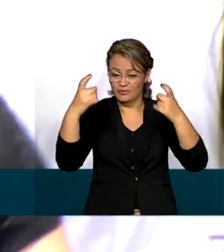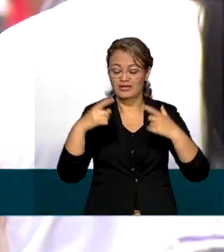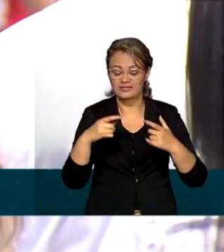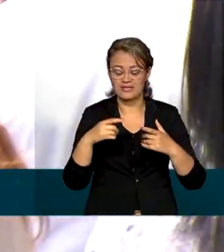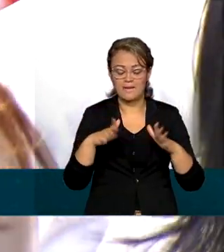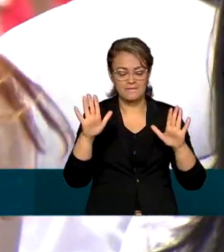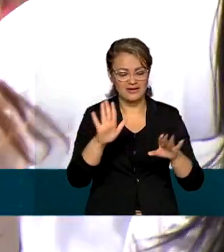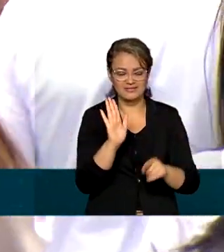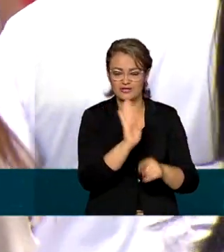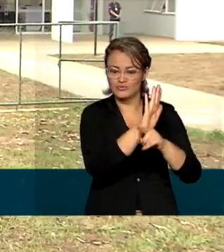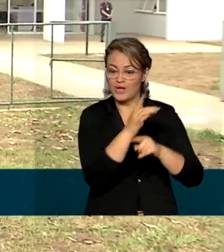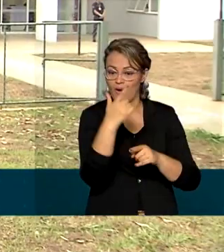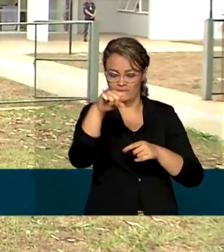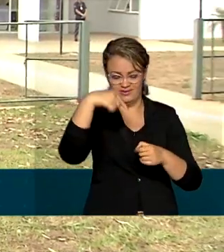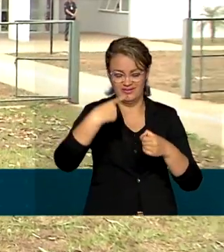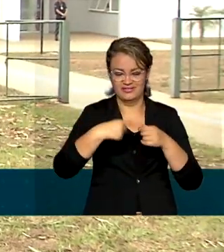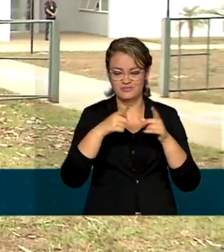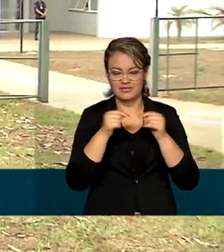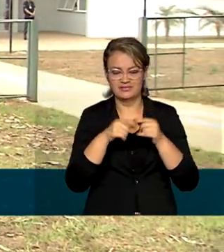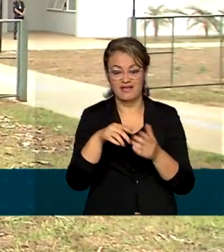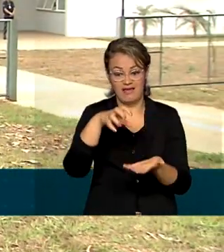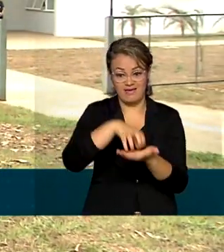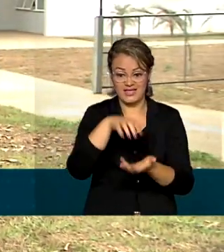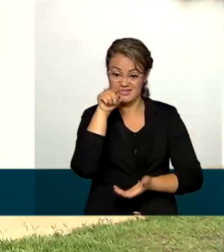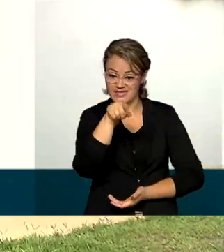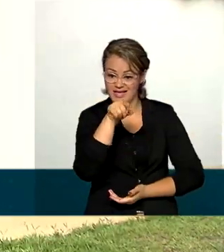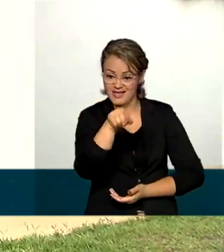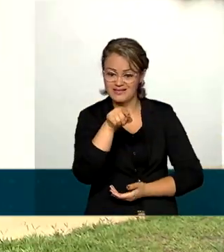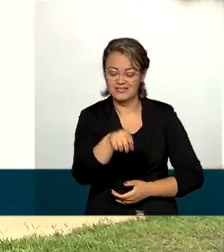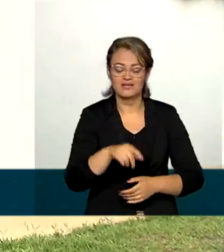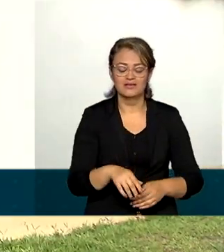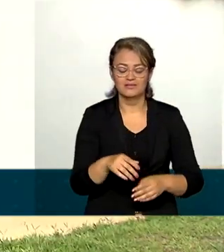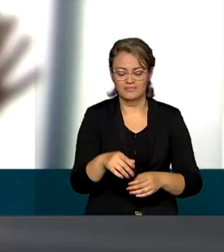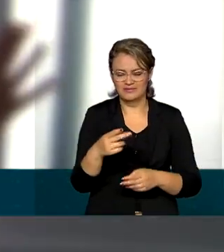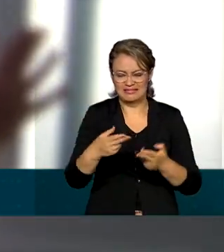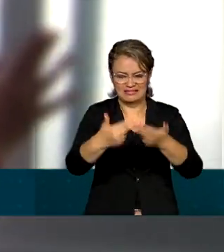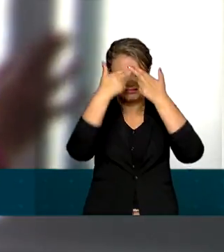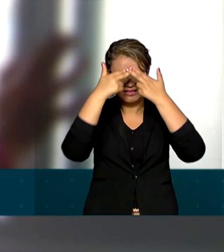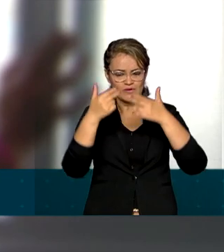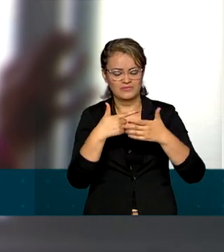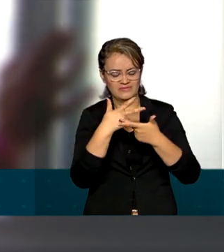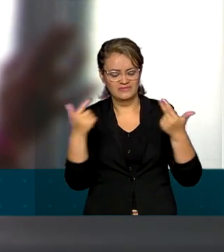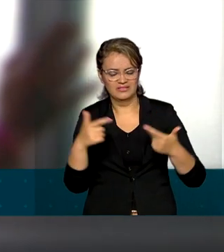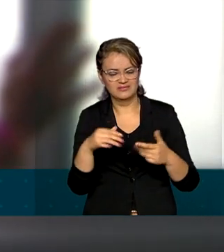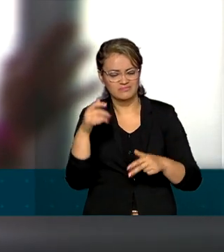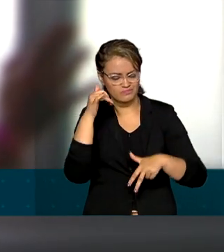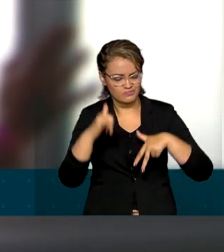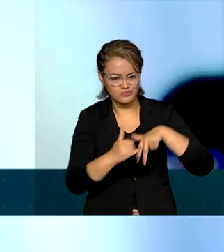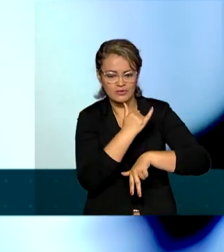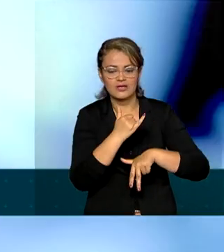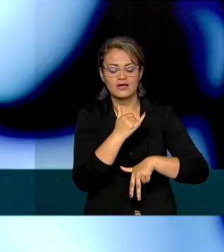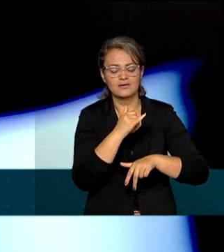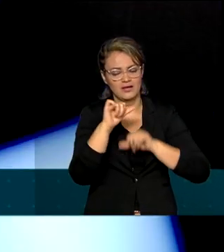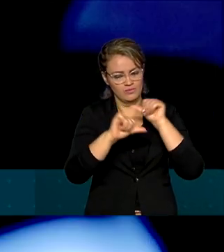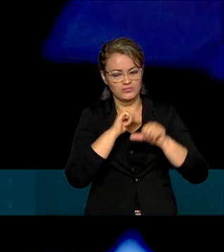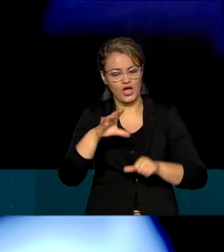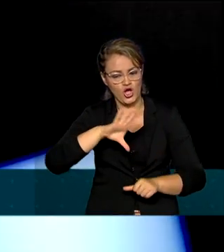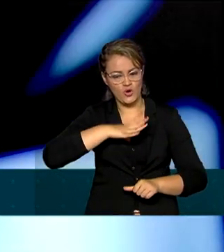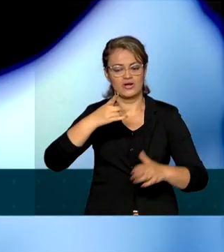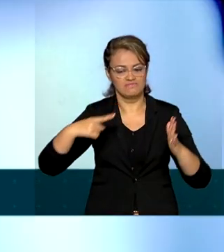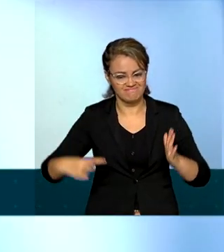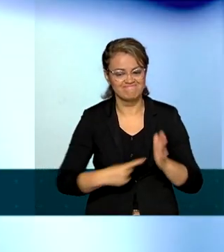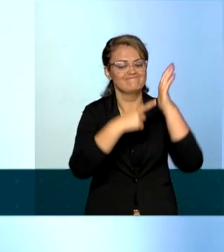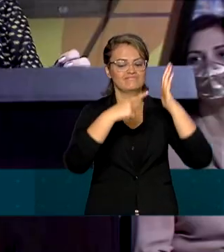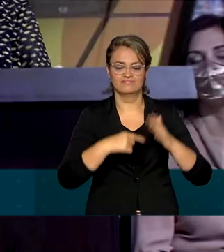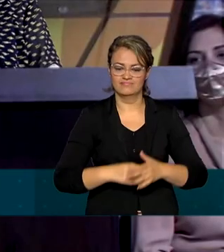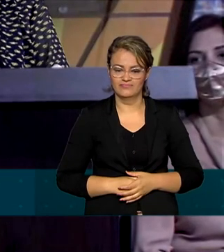um aliado no Distrito Federal. O espaço busca transformar o trauma sofrido pelas vítimas em coragem para denunciar